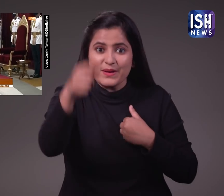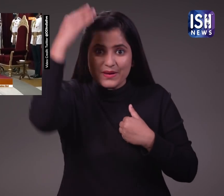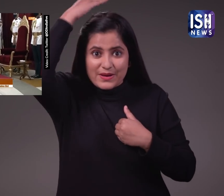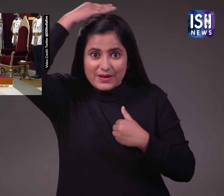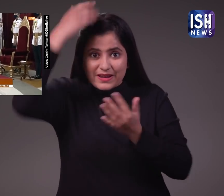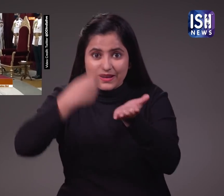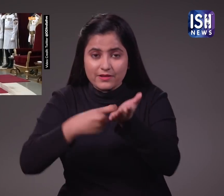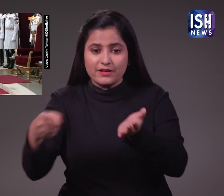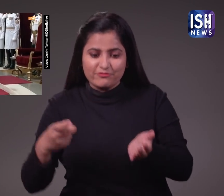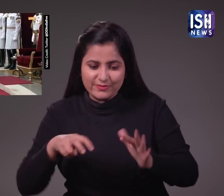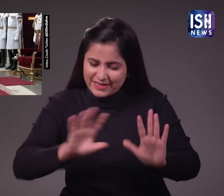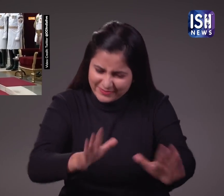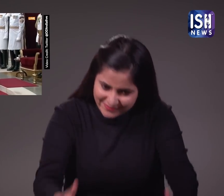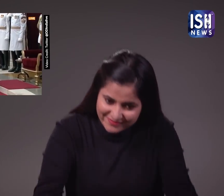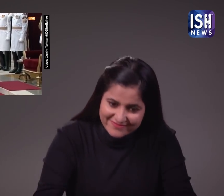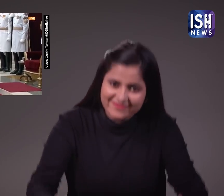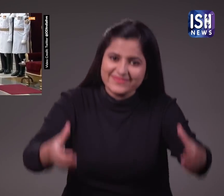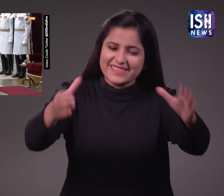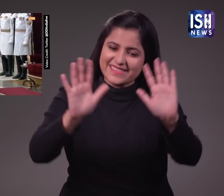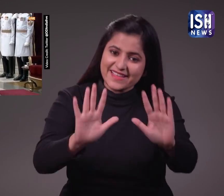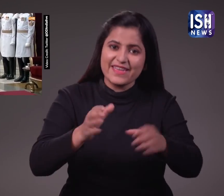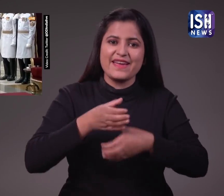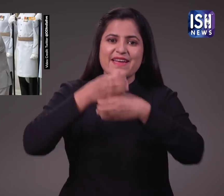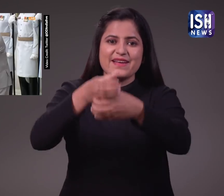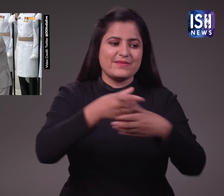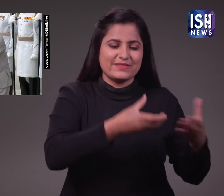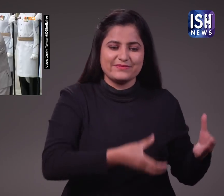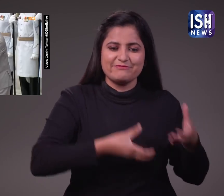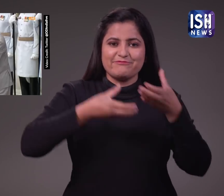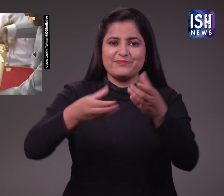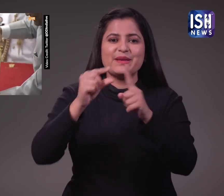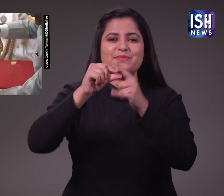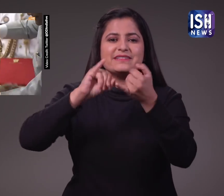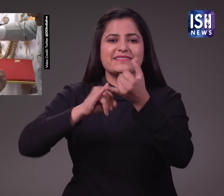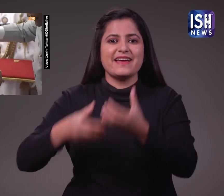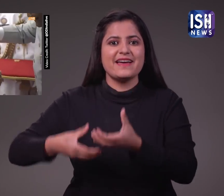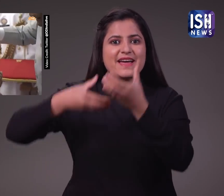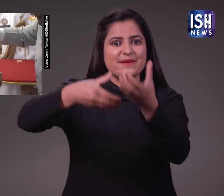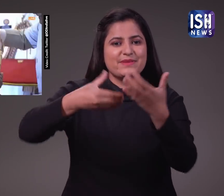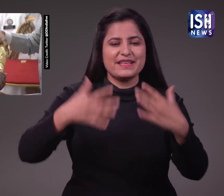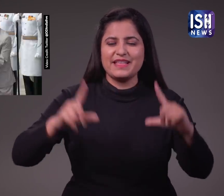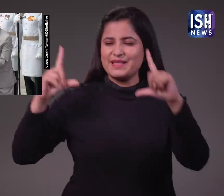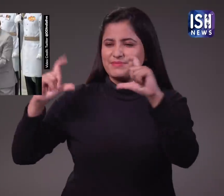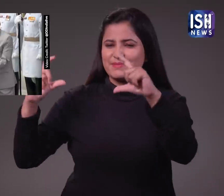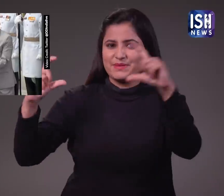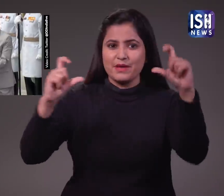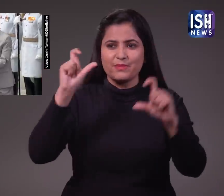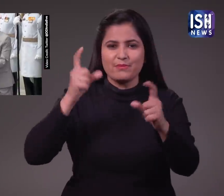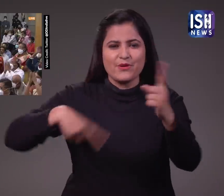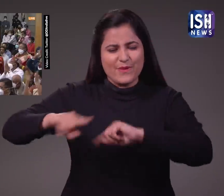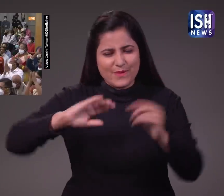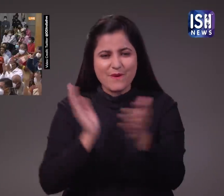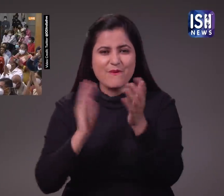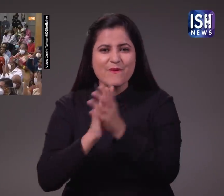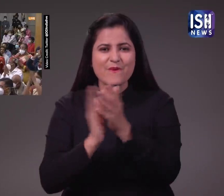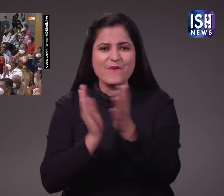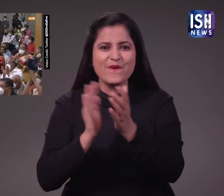इसके बाद कोविंद आगे आये शिवानन्द को अपने पेरों पर खड़े होने में मदद की जिसके बाद उन्होंने उसे पुरसकार सौपा दोनों ने तालियों की